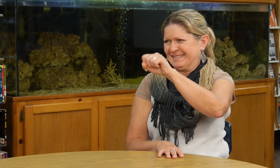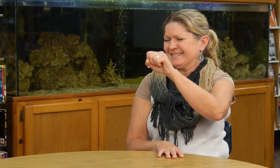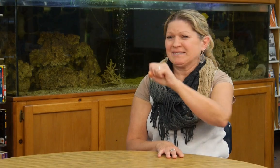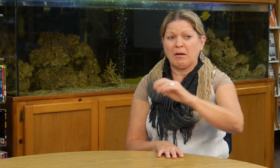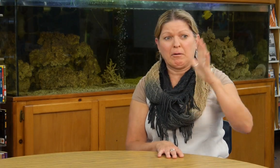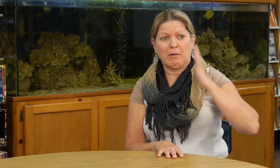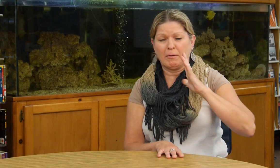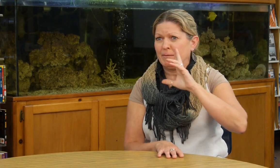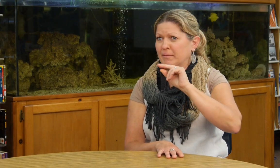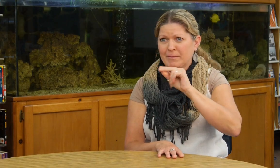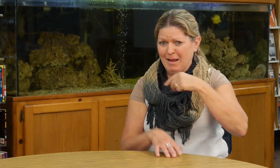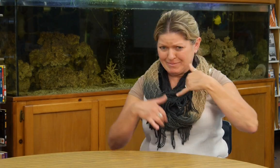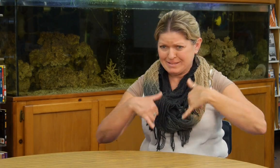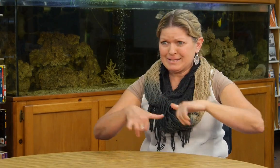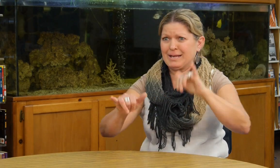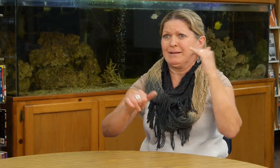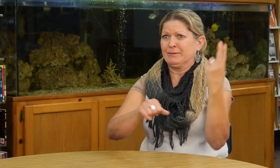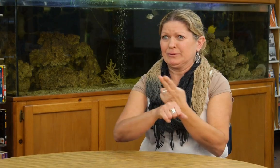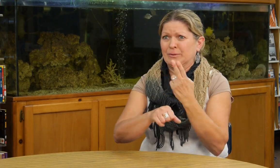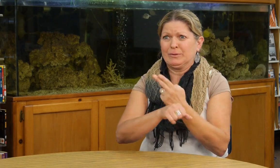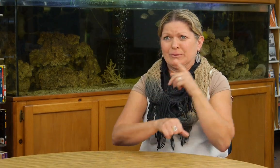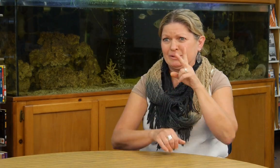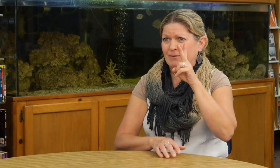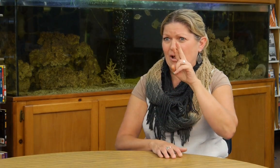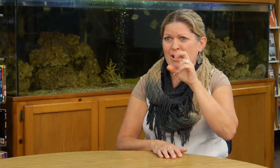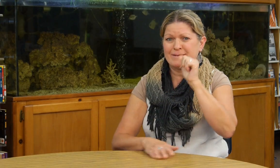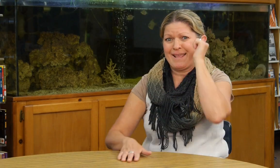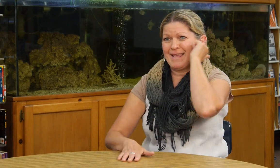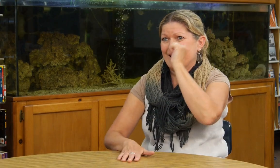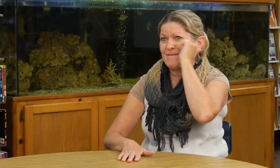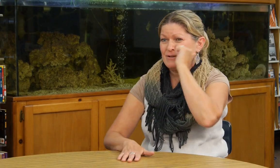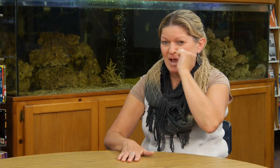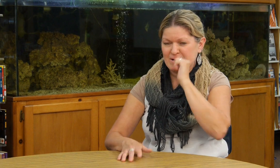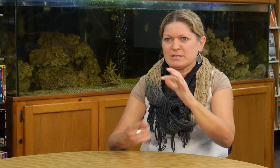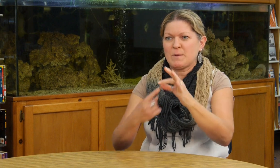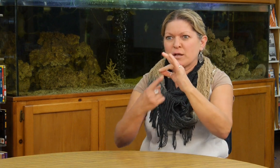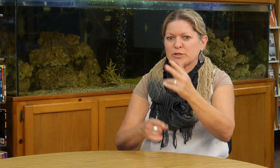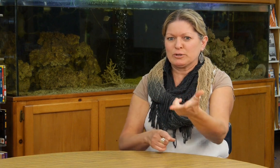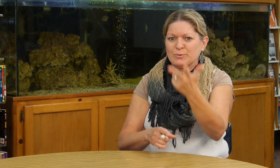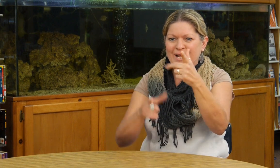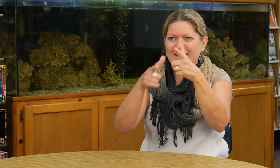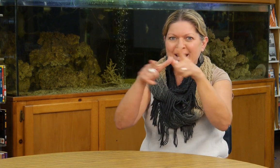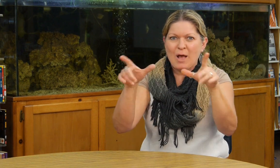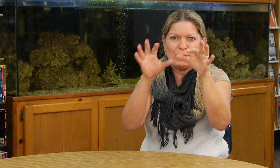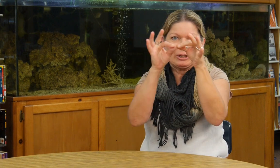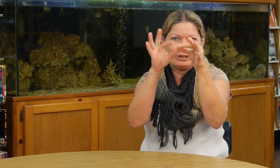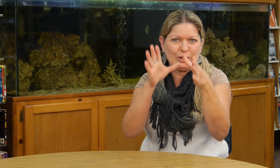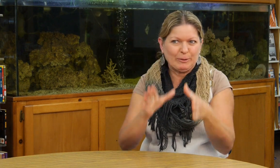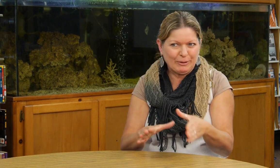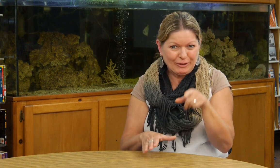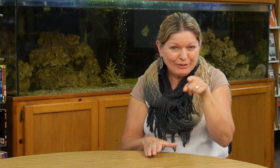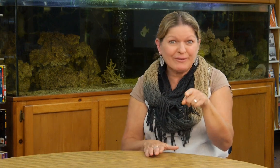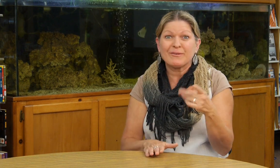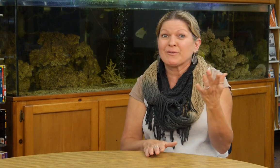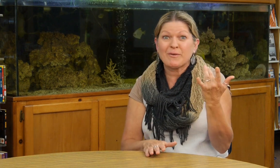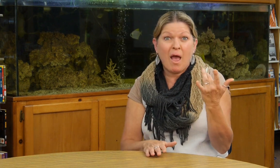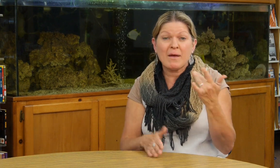Ciertamente que sí. No solo en el pasado, sino en esos momentos, los utilizo a diario, los intérpretes